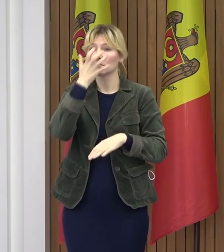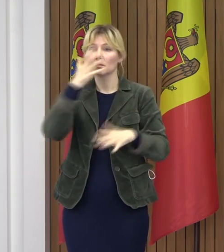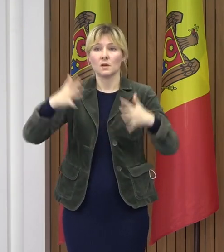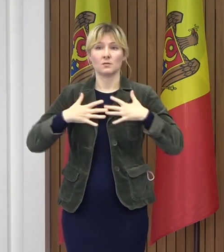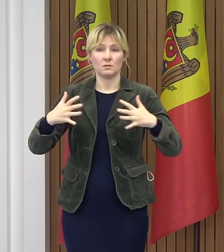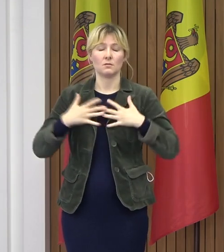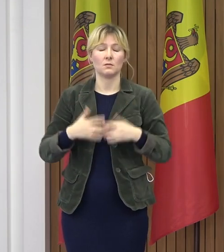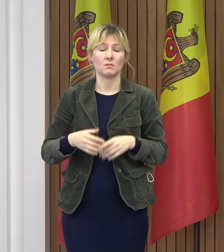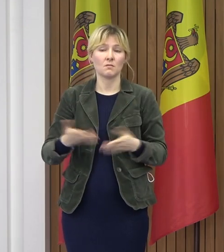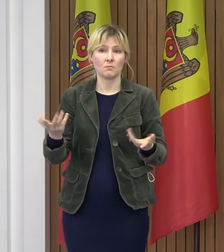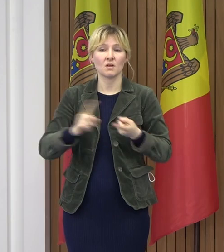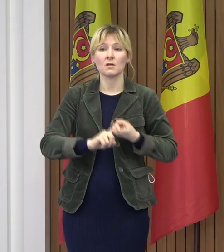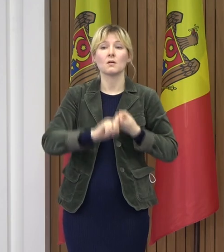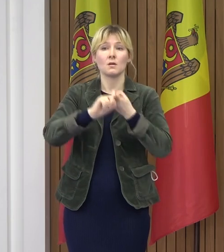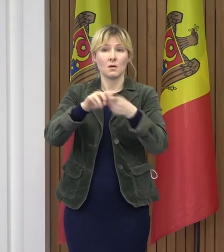Prin urmare,